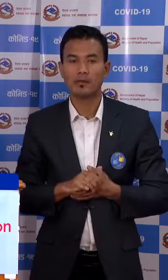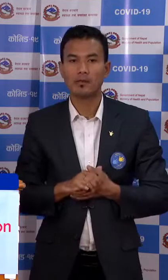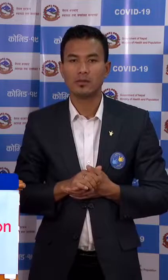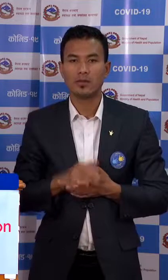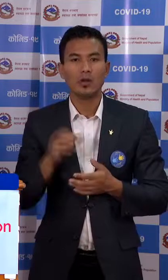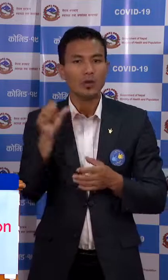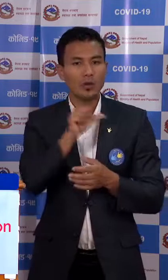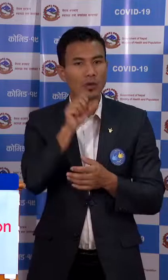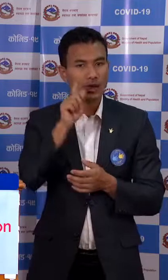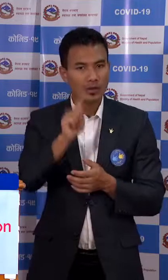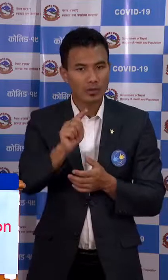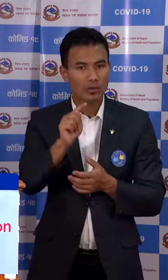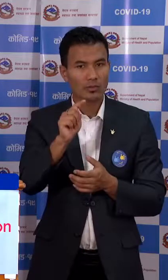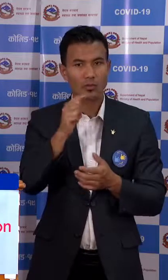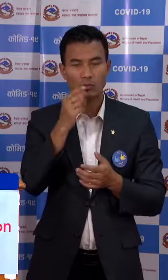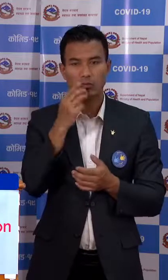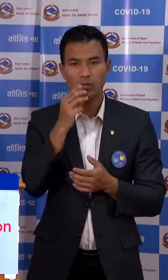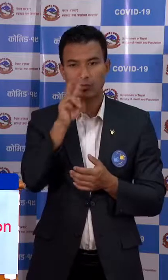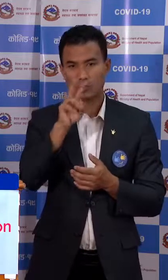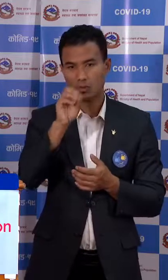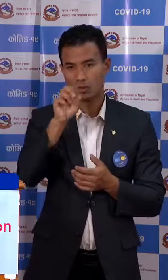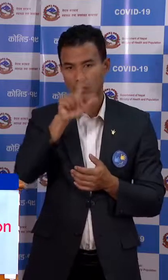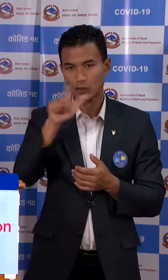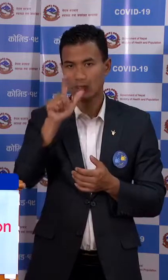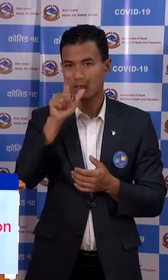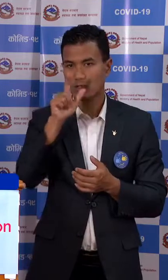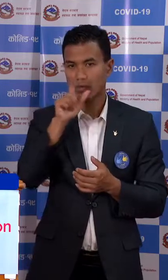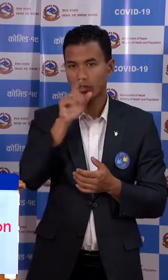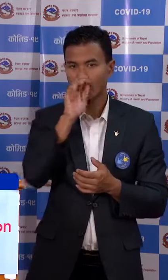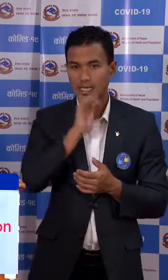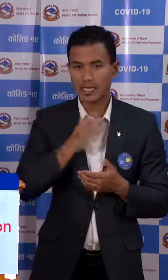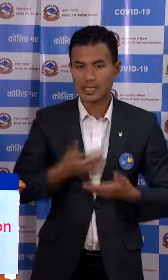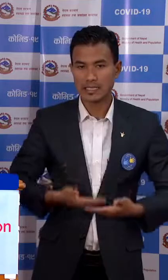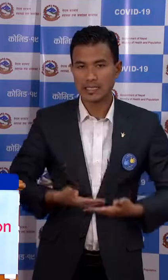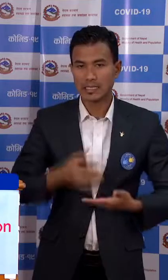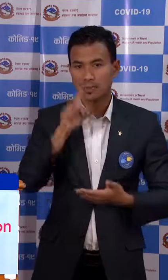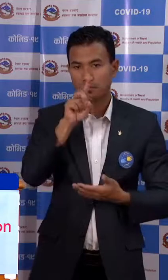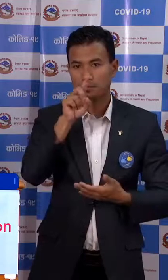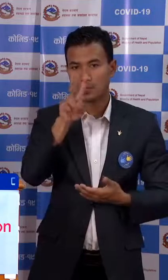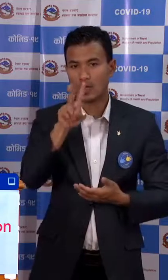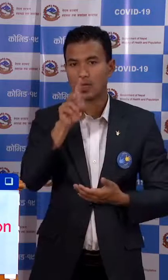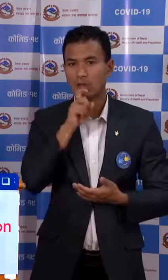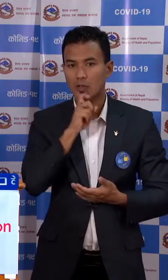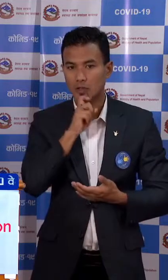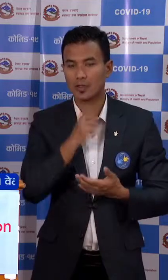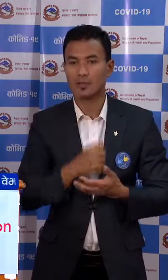वहां को मिती दुएजार सतत्तर जेठ बार गते